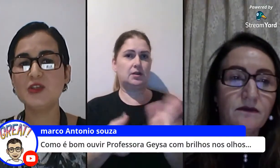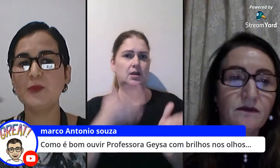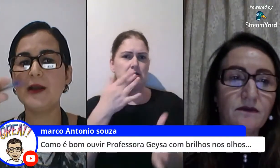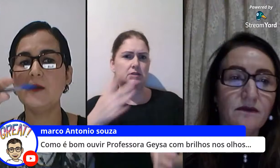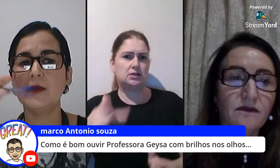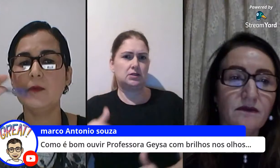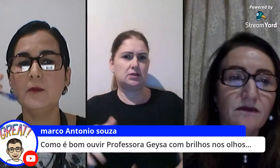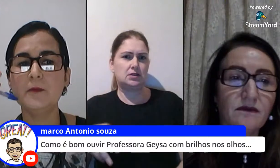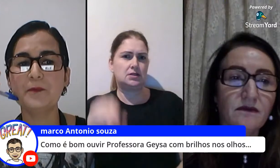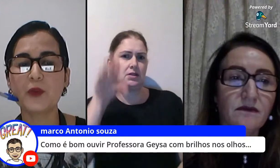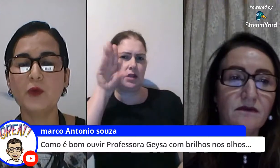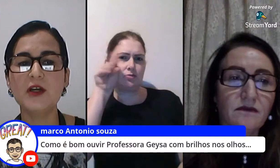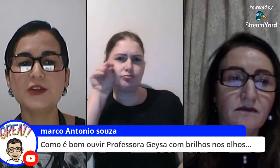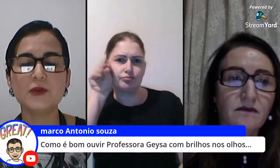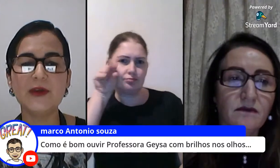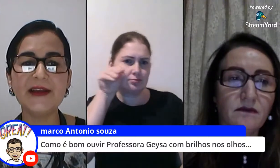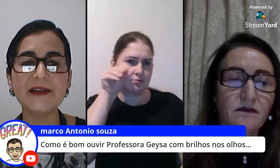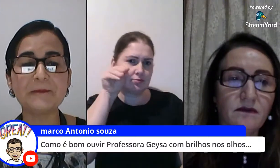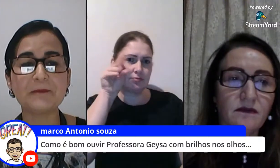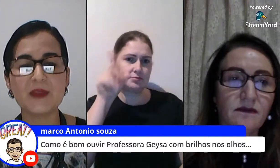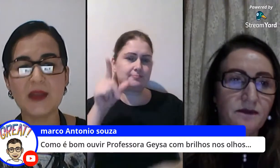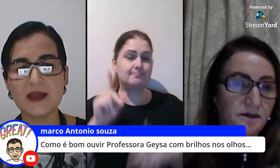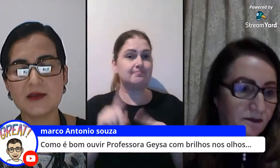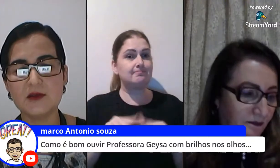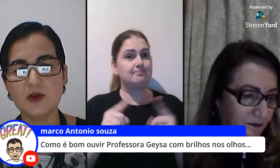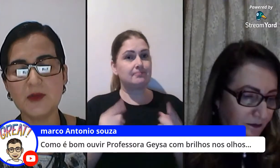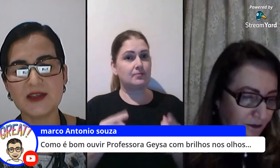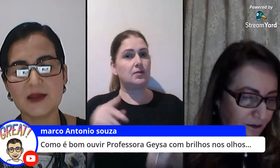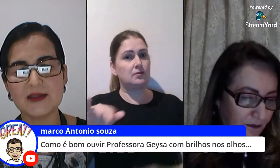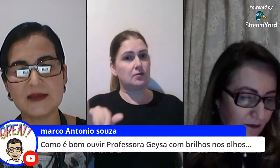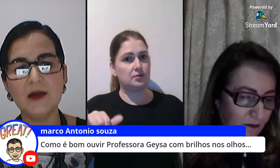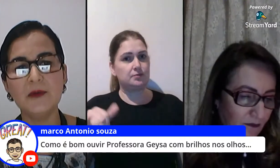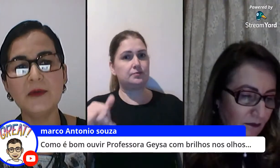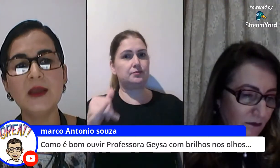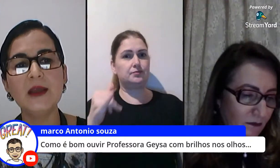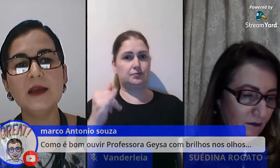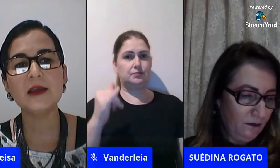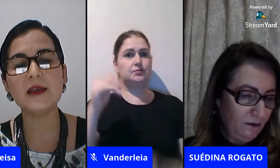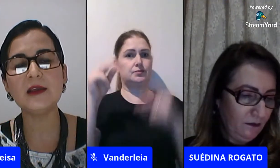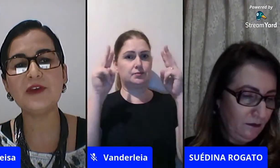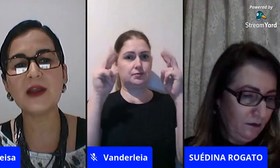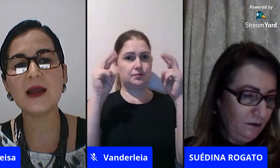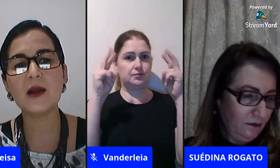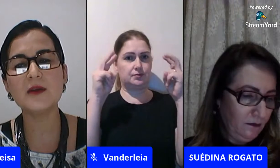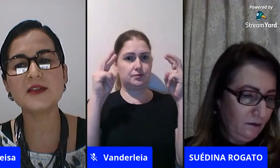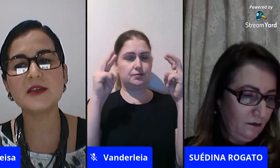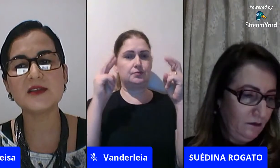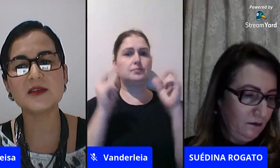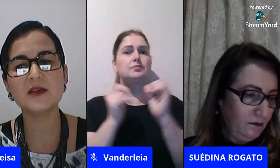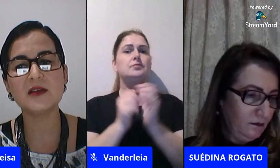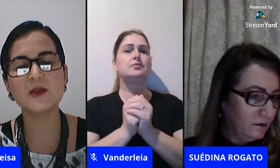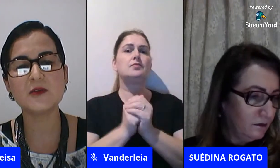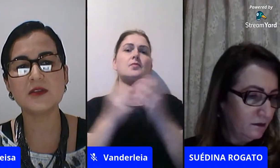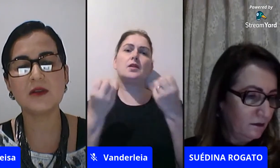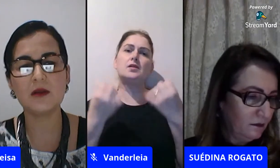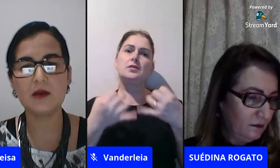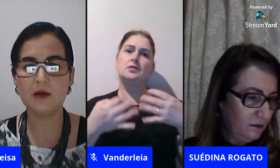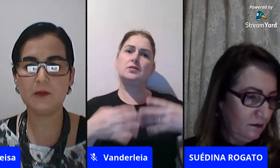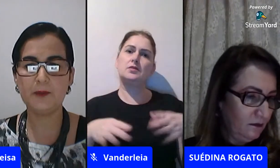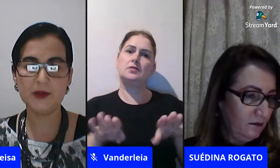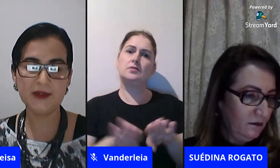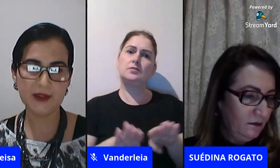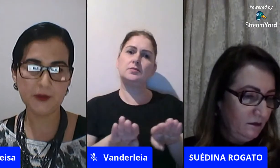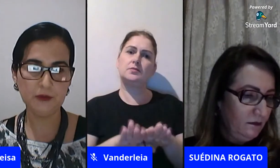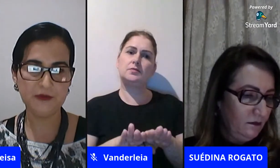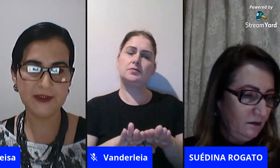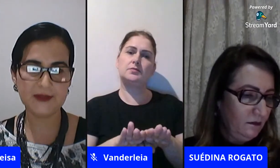curiosidade mas eu gostaria de pegar um gancho com ela sobre essa questão e falar algo assim que às vezes as